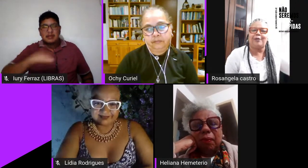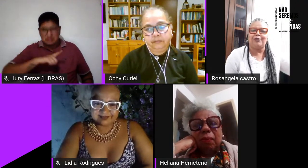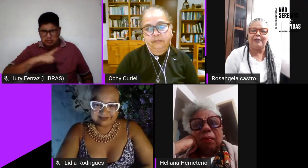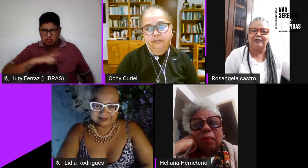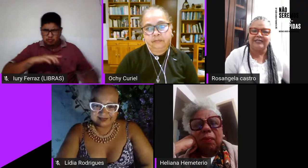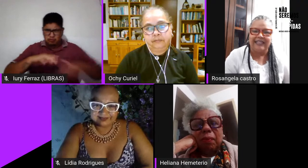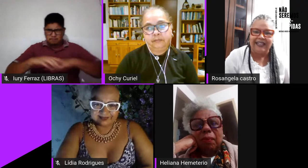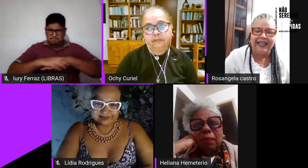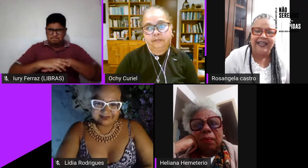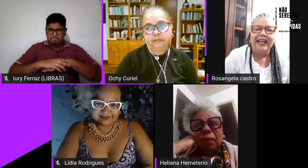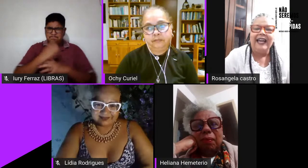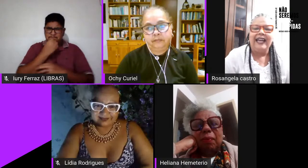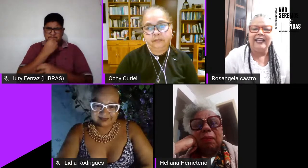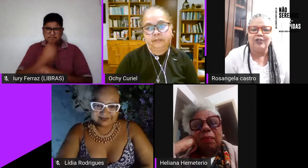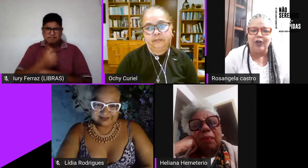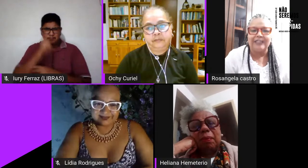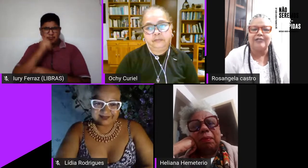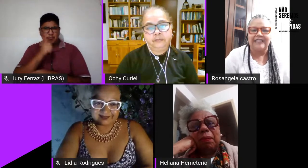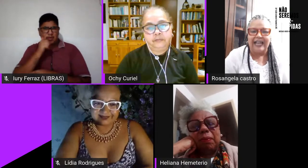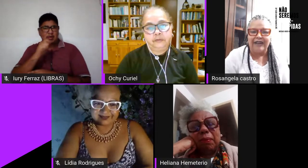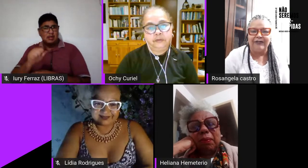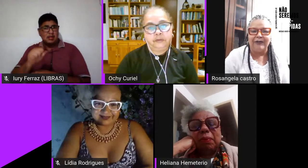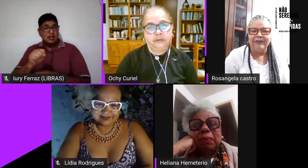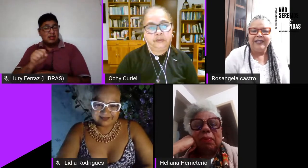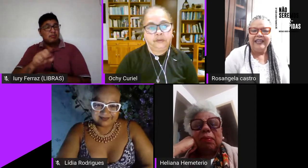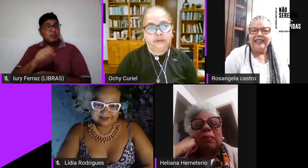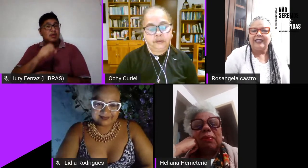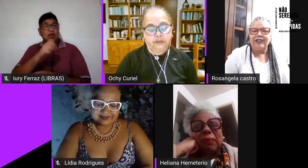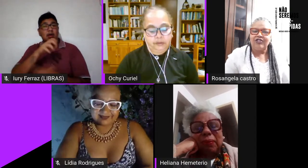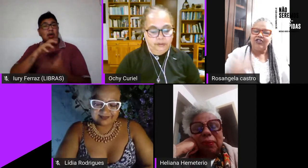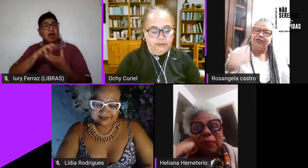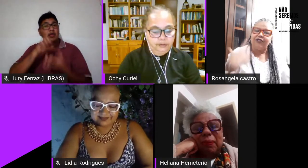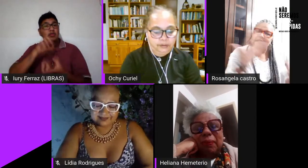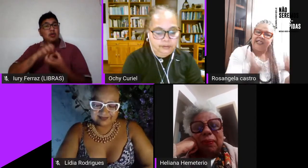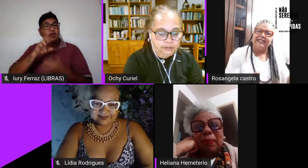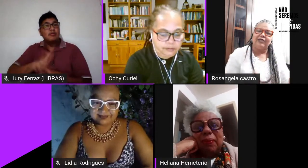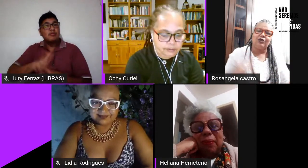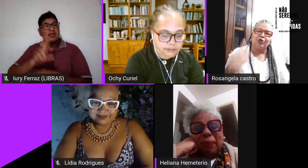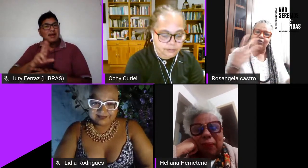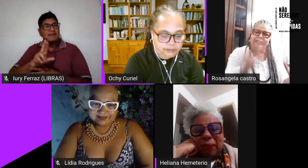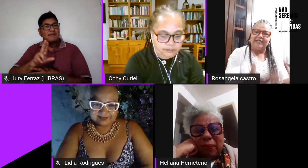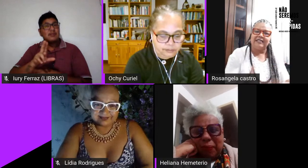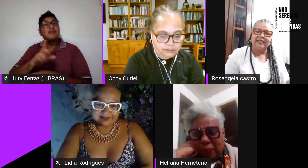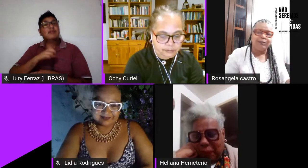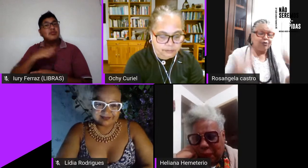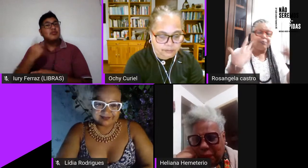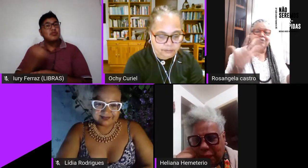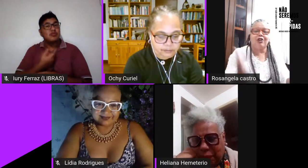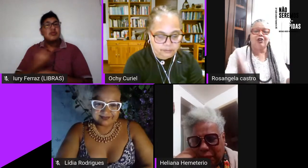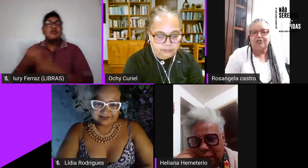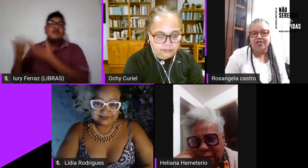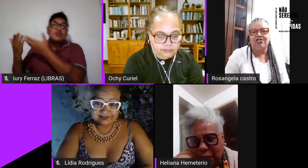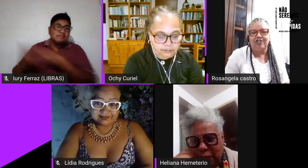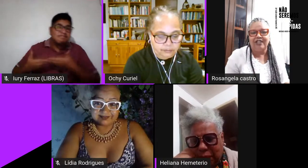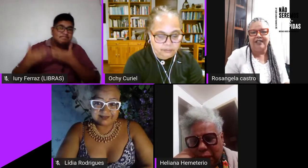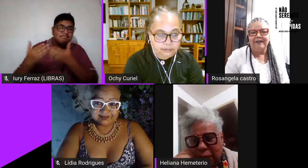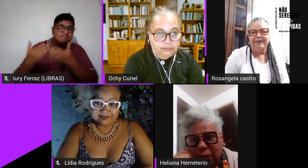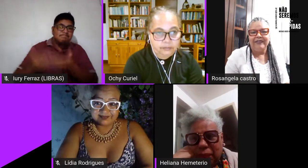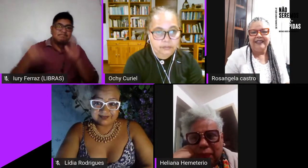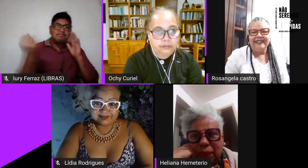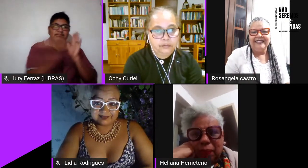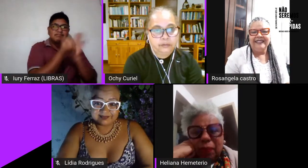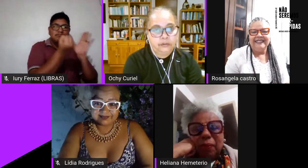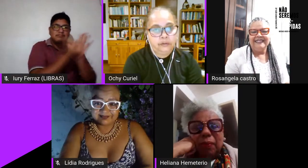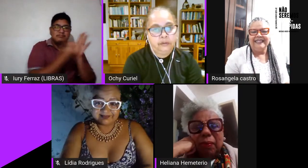que as lésbicas mais usavam idosas usavam então a gente foi trazendo todos esses símbolos pro nosso dia a dia